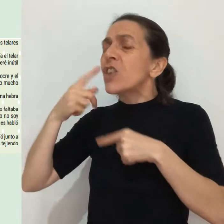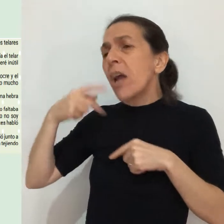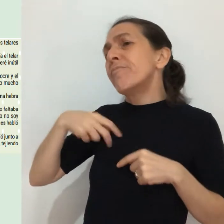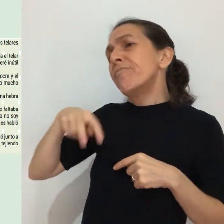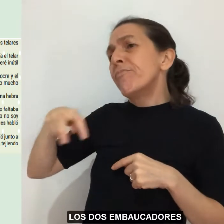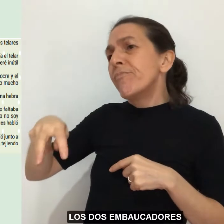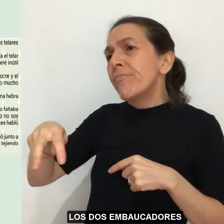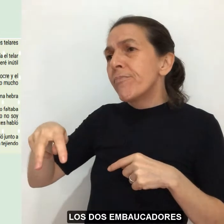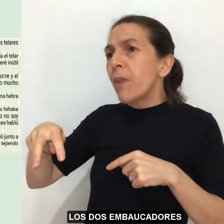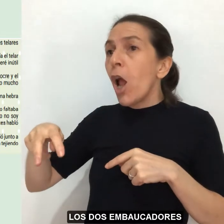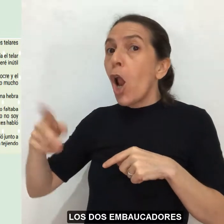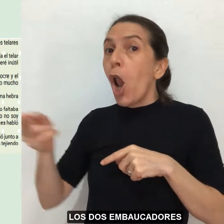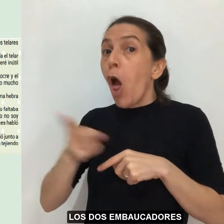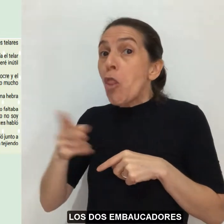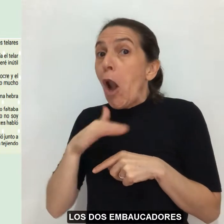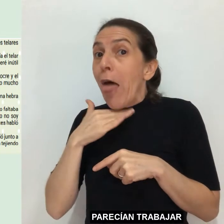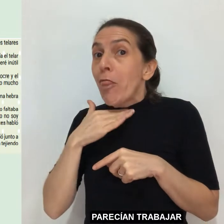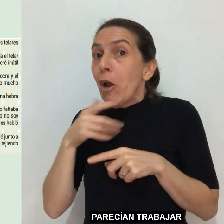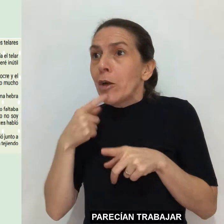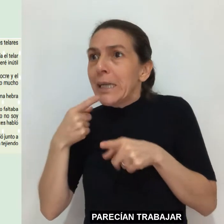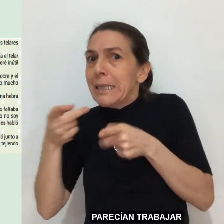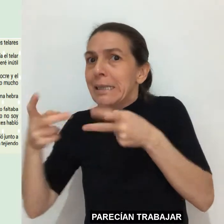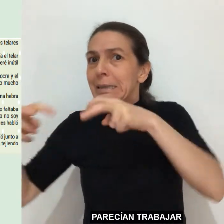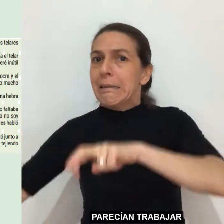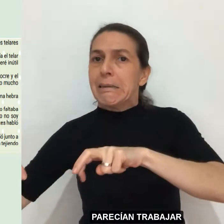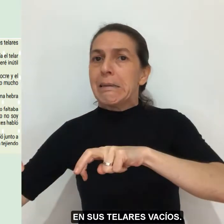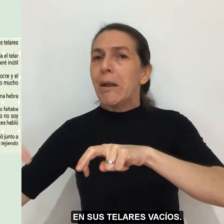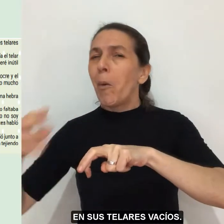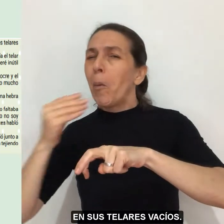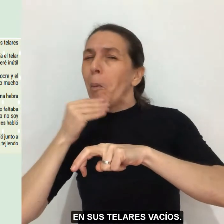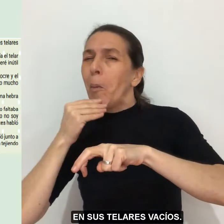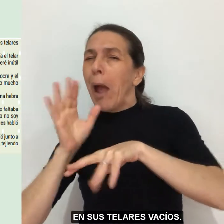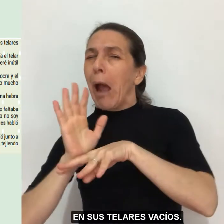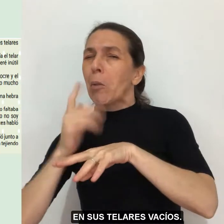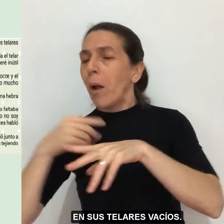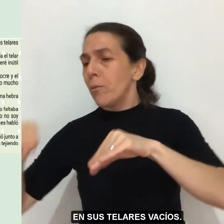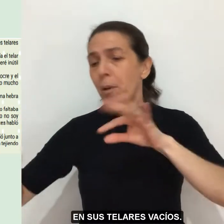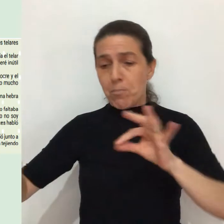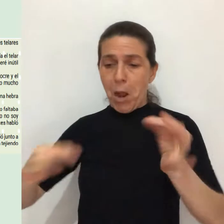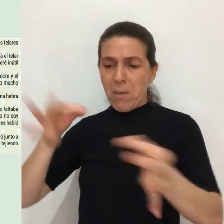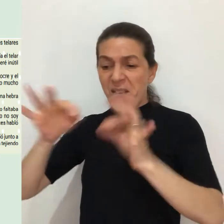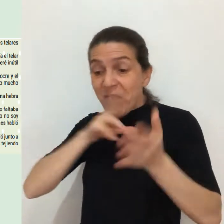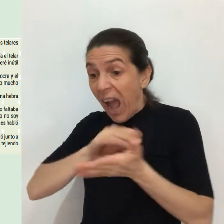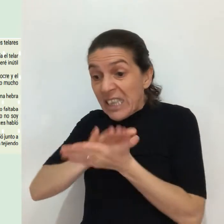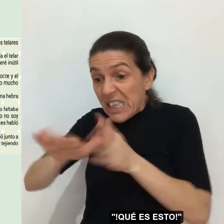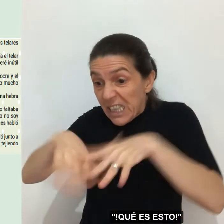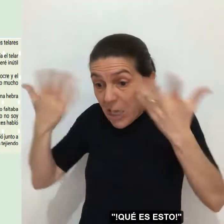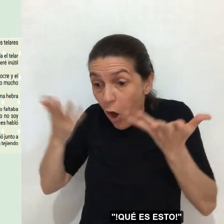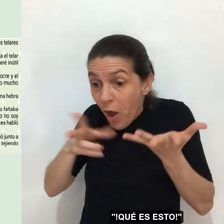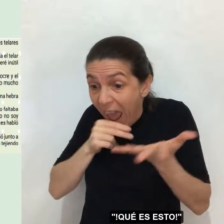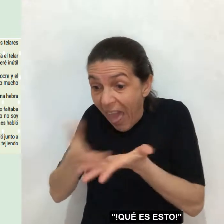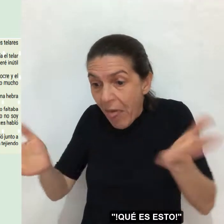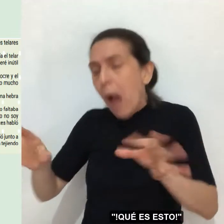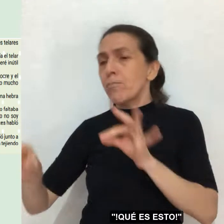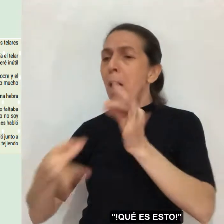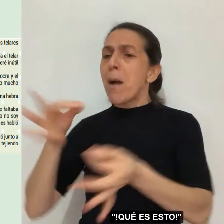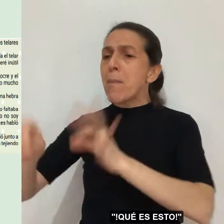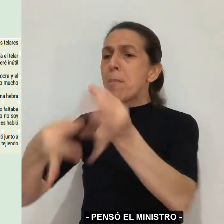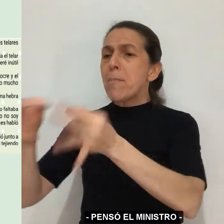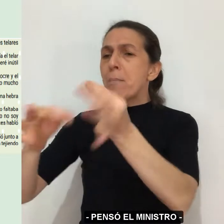Los dos embaucadores parecían trabajar en sus telares vacíos. —¿Qué es esto? —pensó